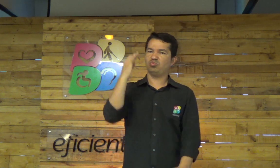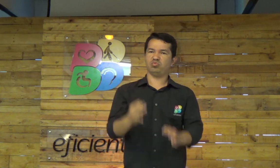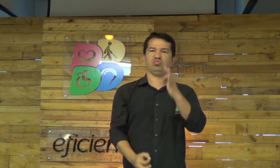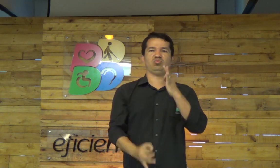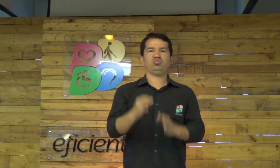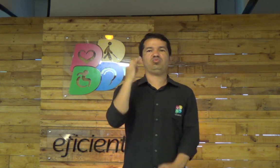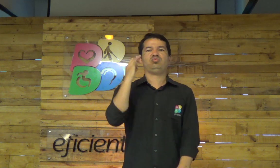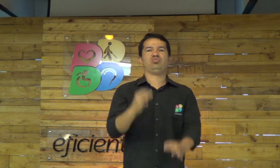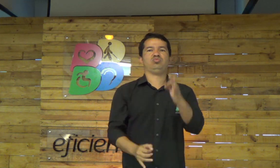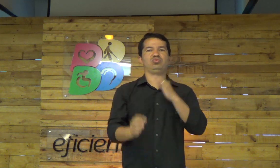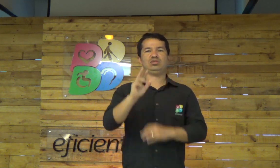Mas,